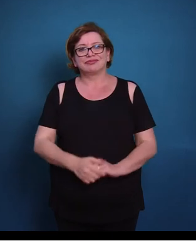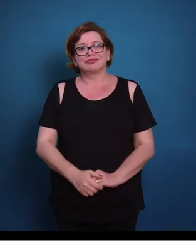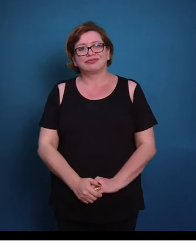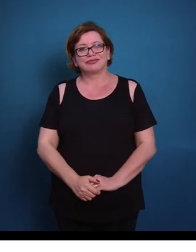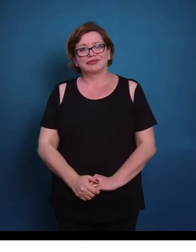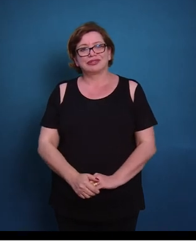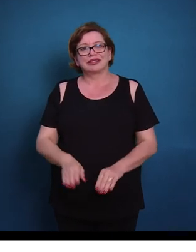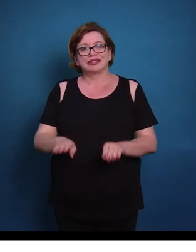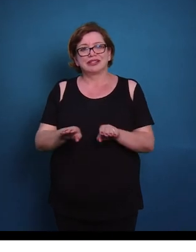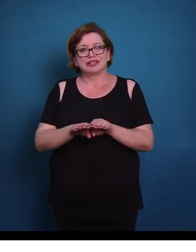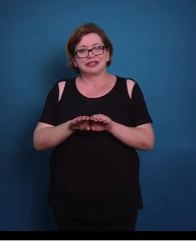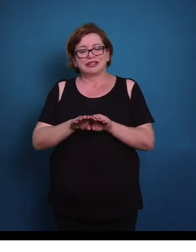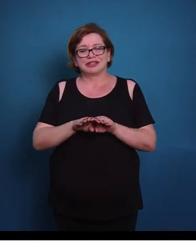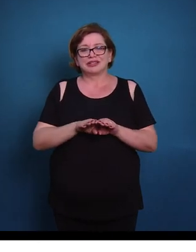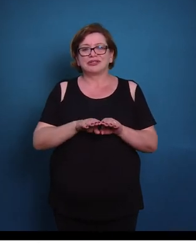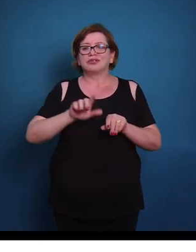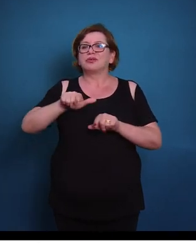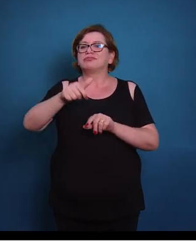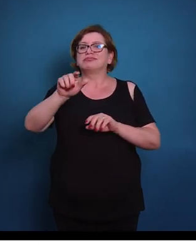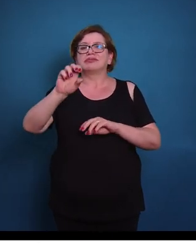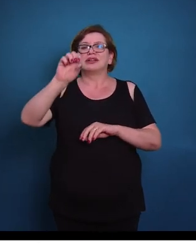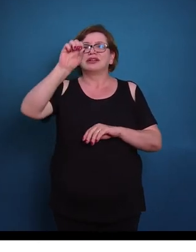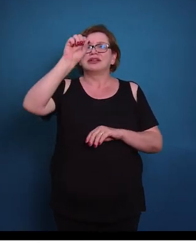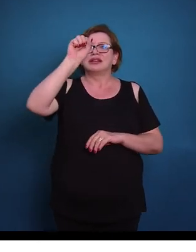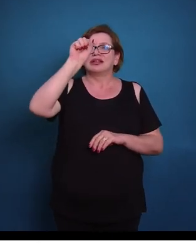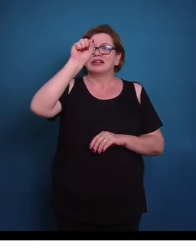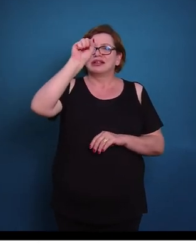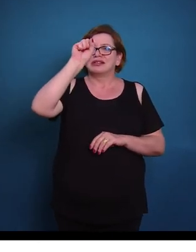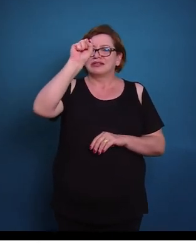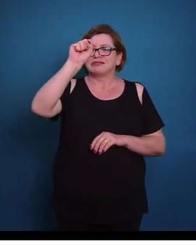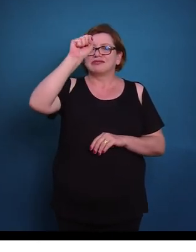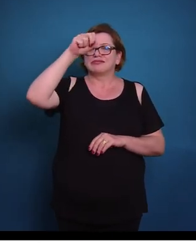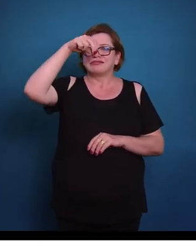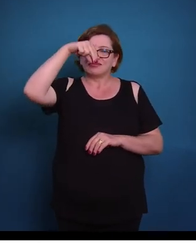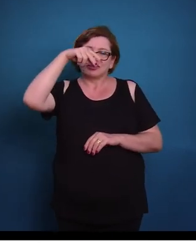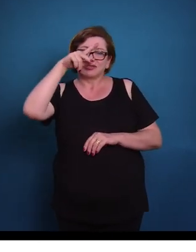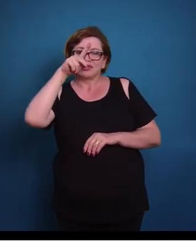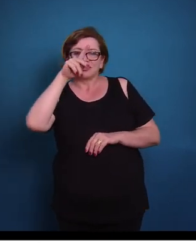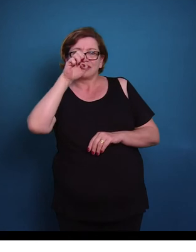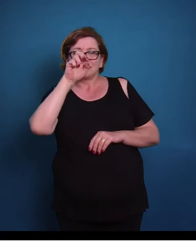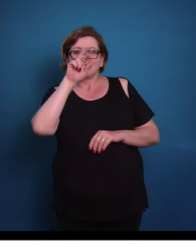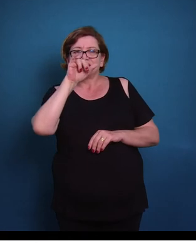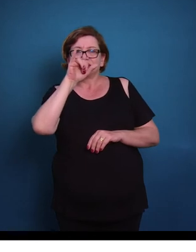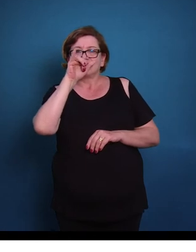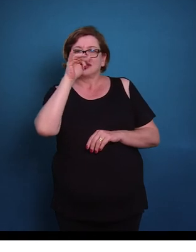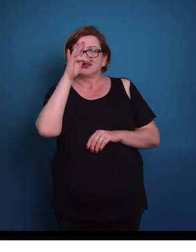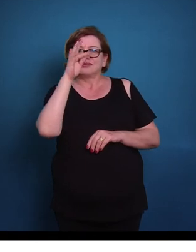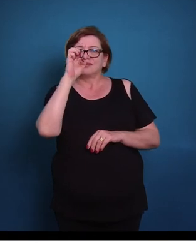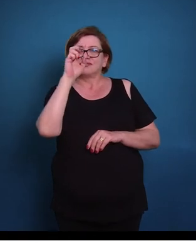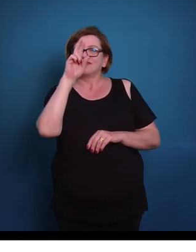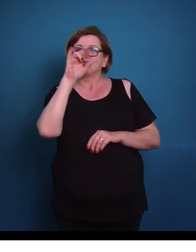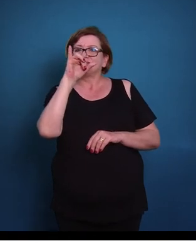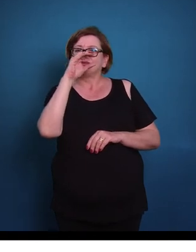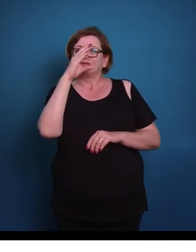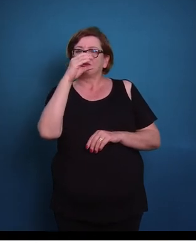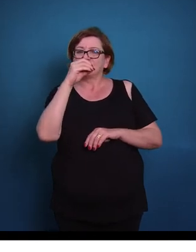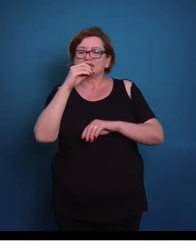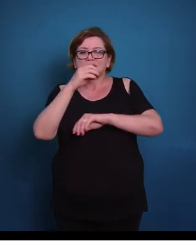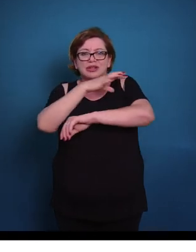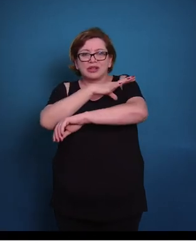Em relação ao sistema nervoso periférico, então nós temos os nervos e os gânglios. Os nervos, eles vão ser formados pelos